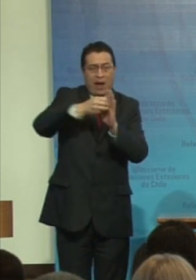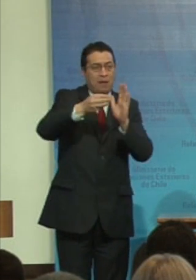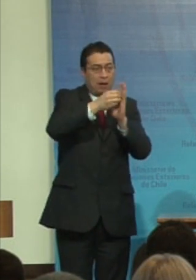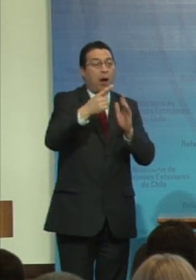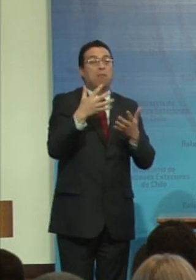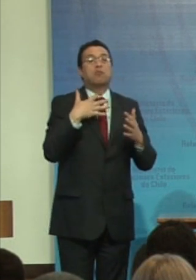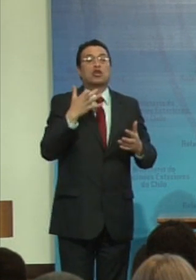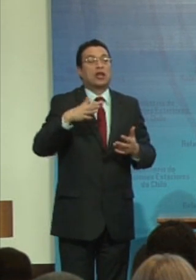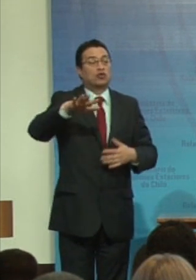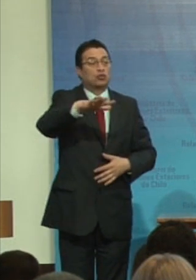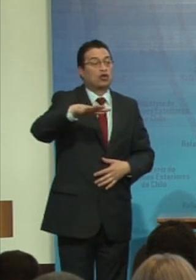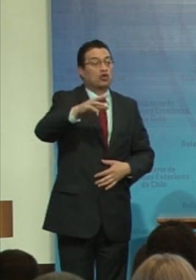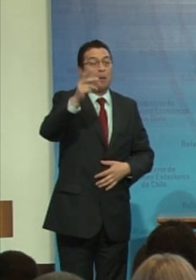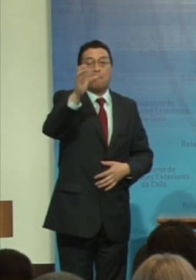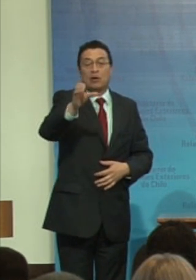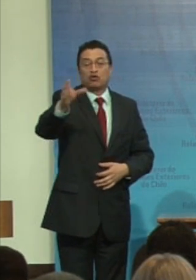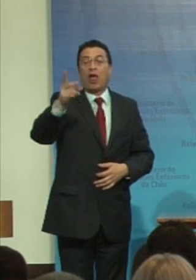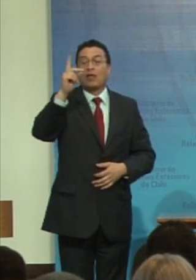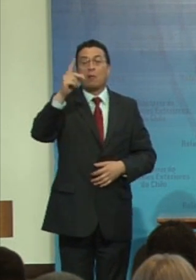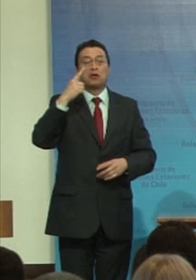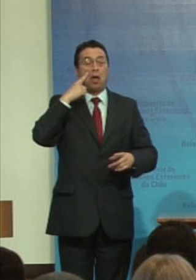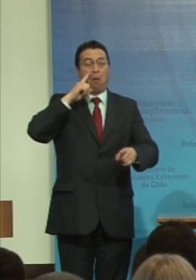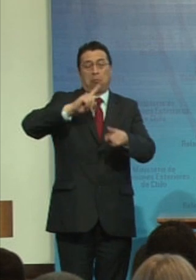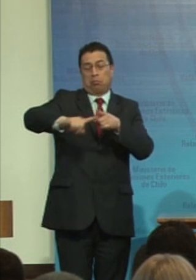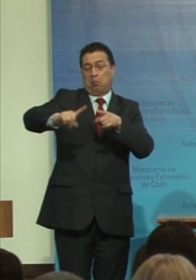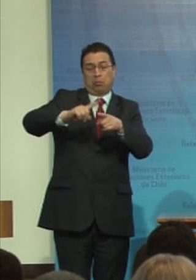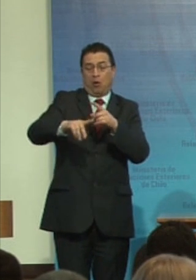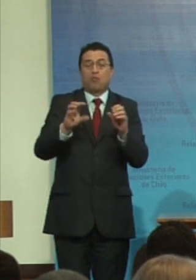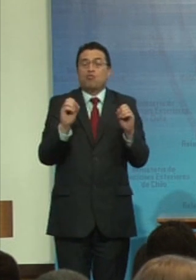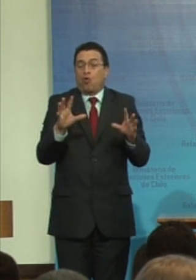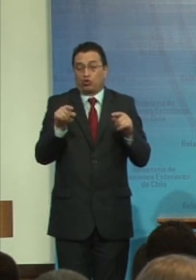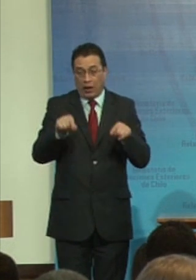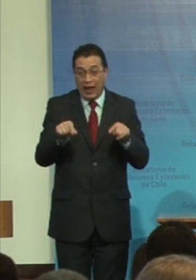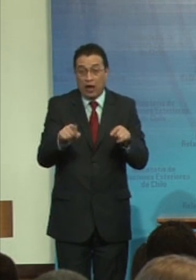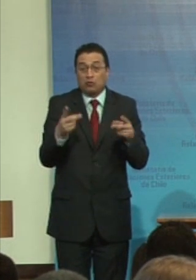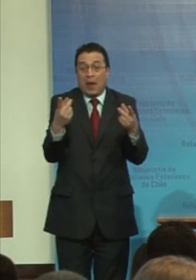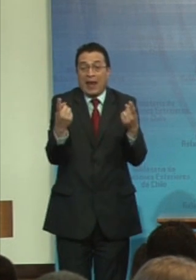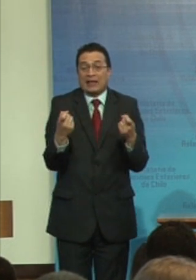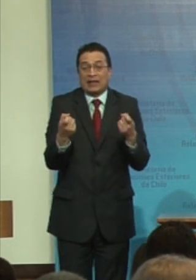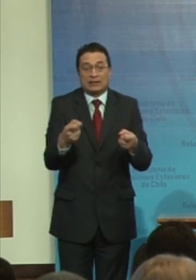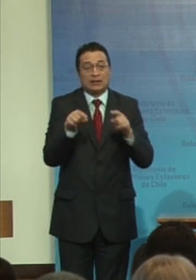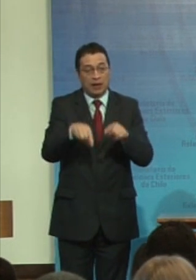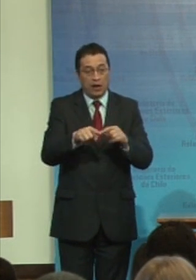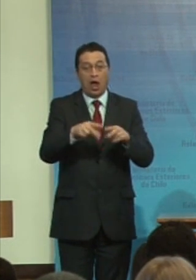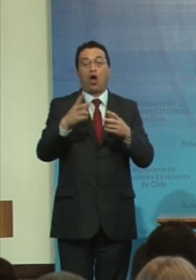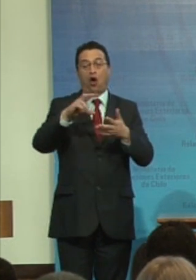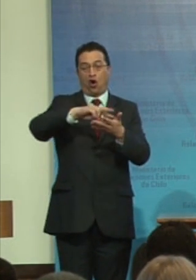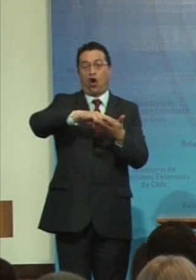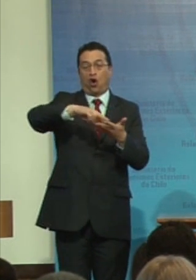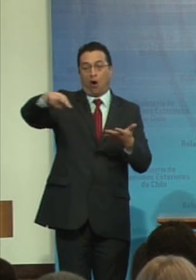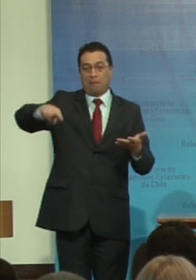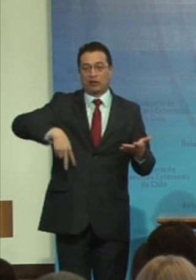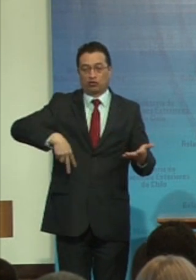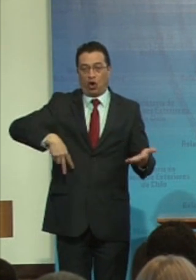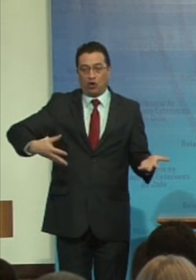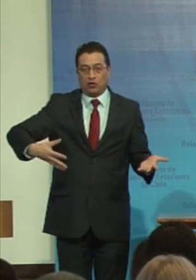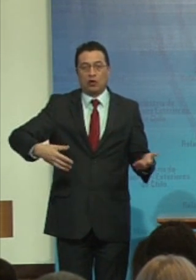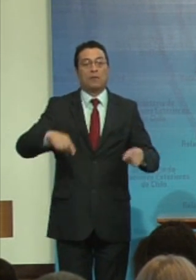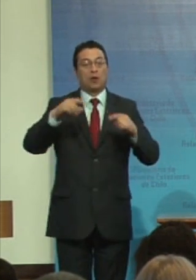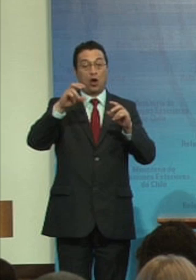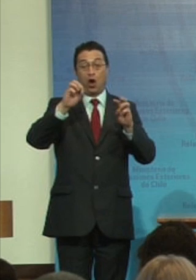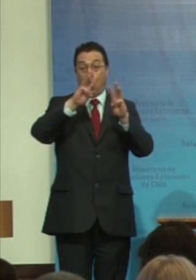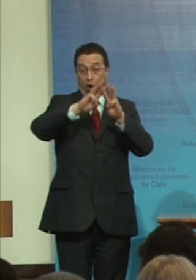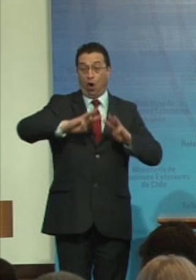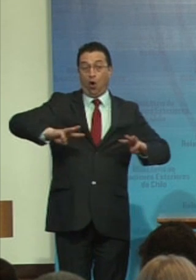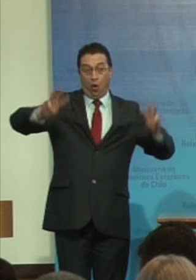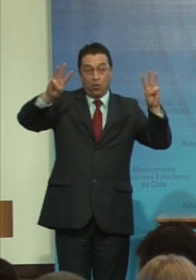situación de las personas con discapacidad no era visible, por eso fue necesario elaborar esta convención. Y Naciones